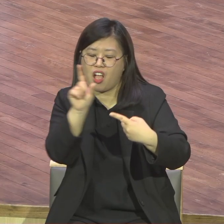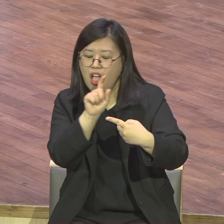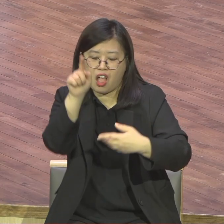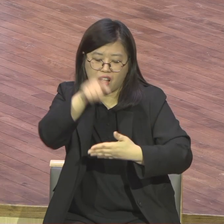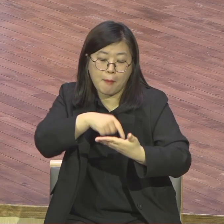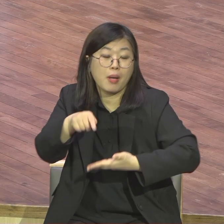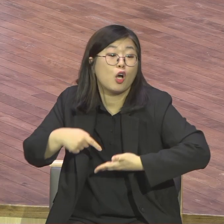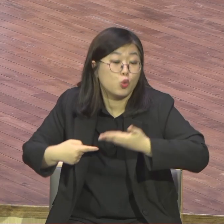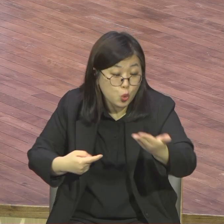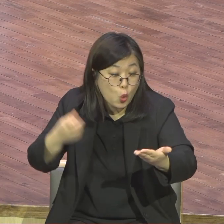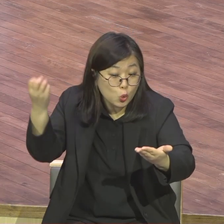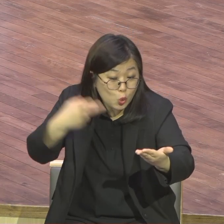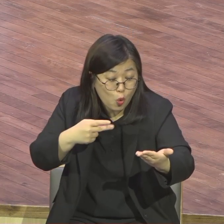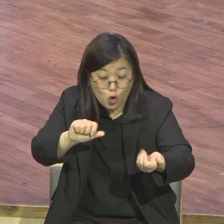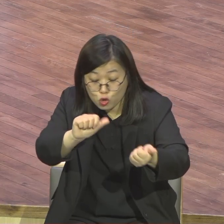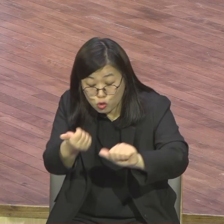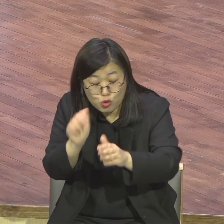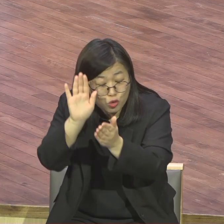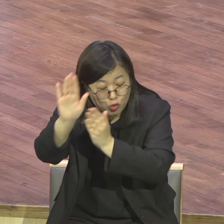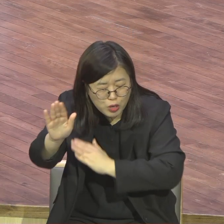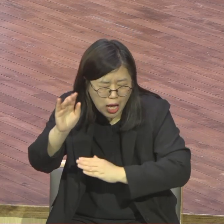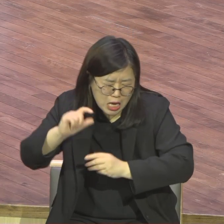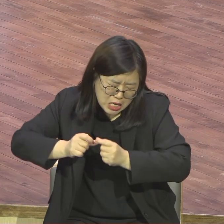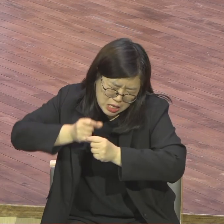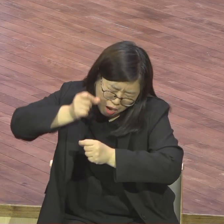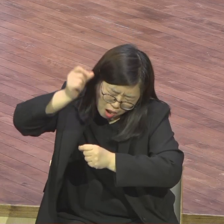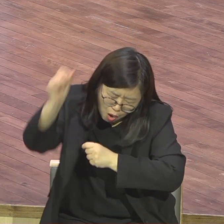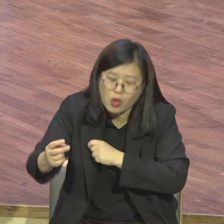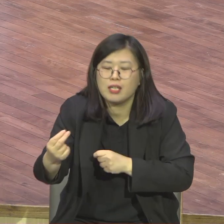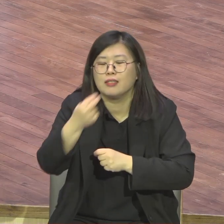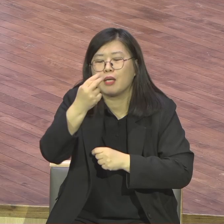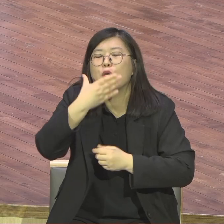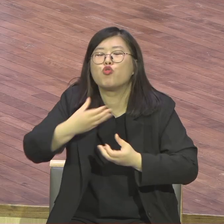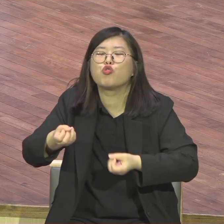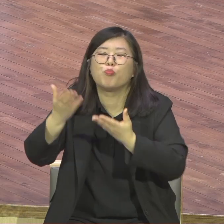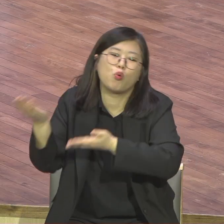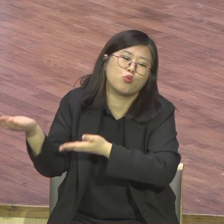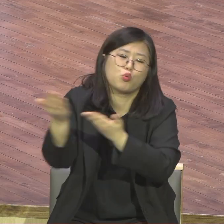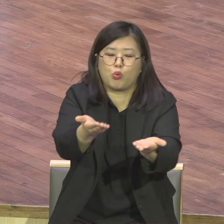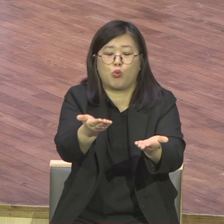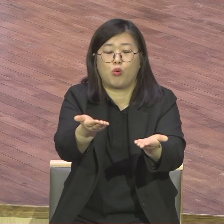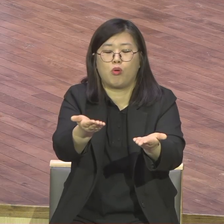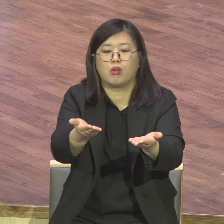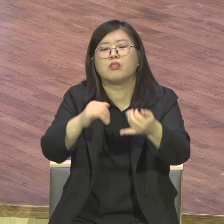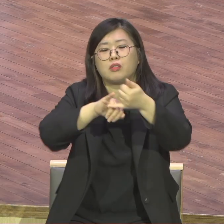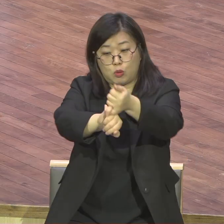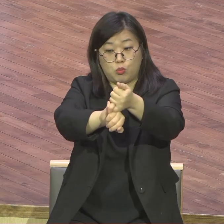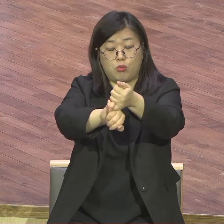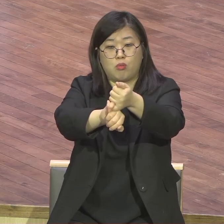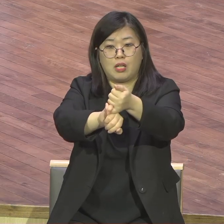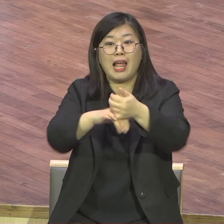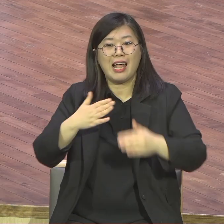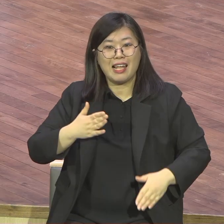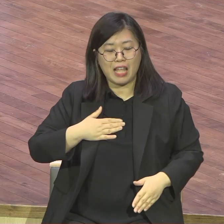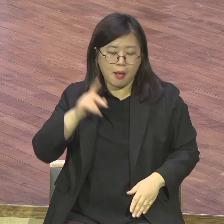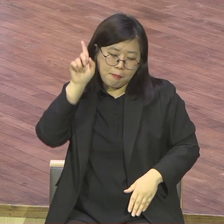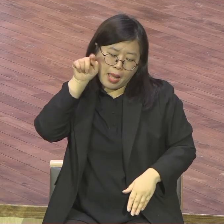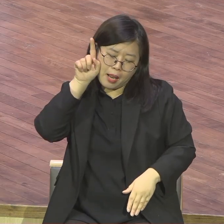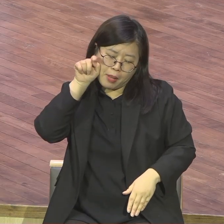제가 기도하거든요 하나님 적어도 기도원 헌신한 분들에게 백배 주십시오 그래서 헌당도 하고 2, 3, 7, 5천